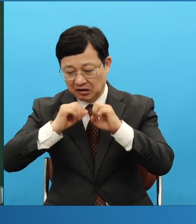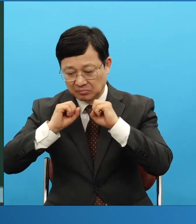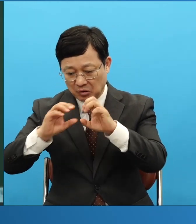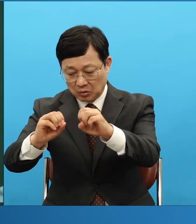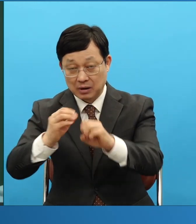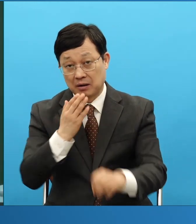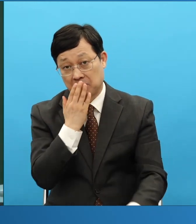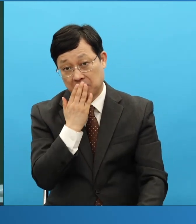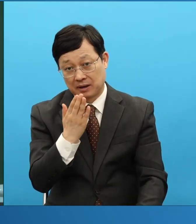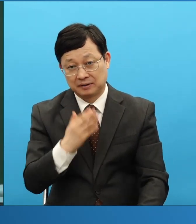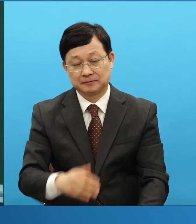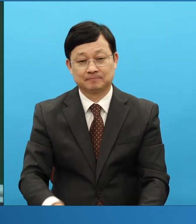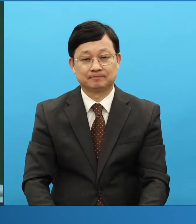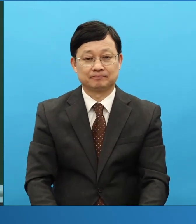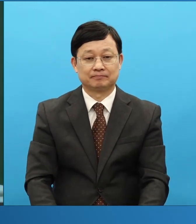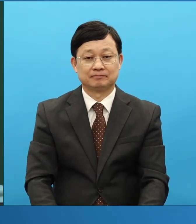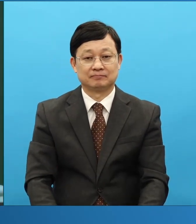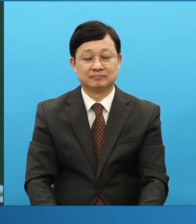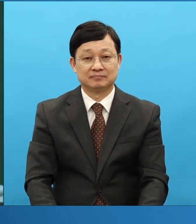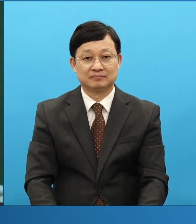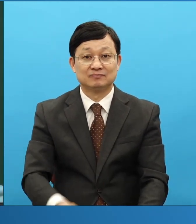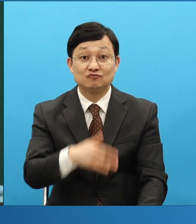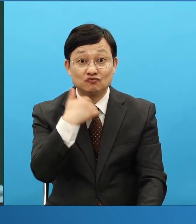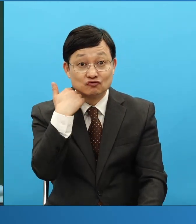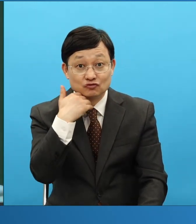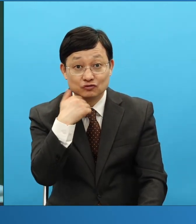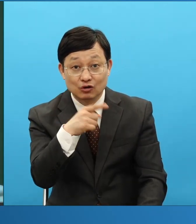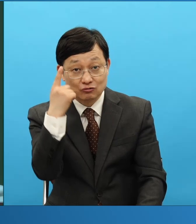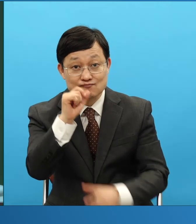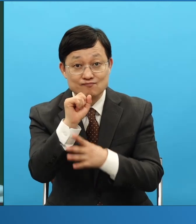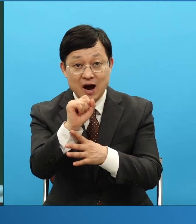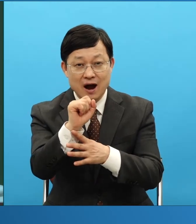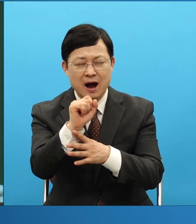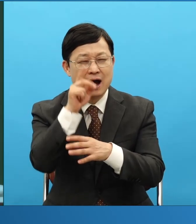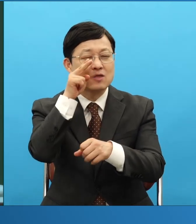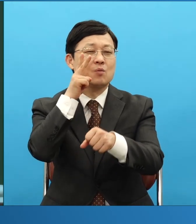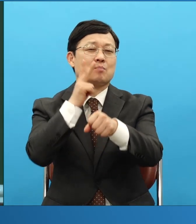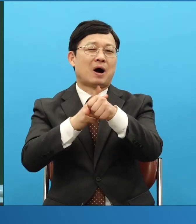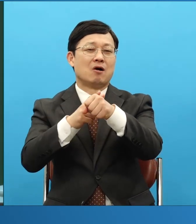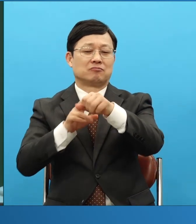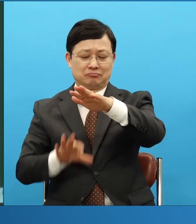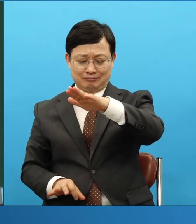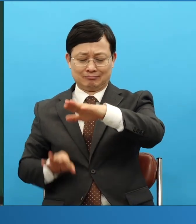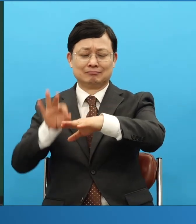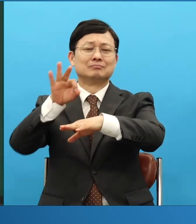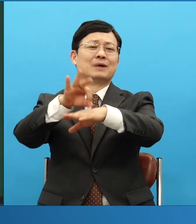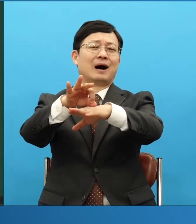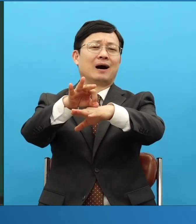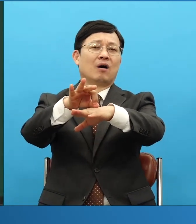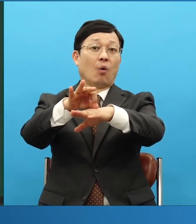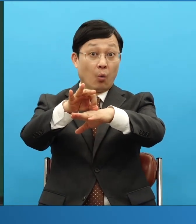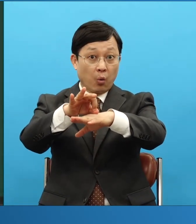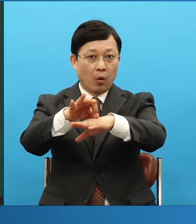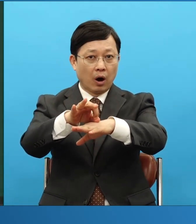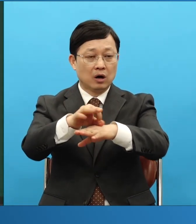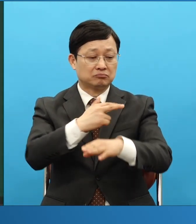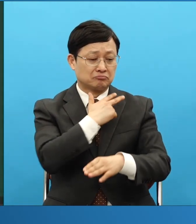이때 누가 나타났습니까 바울이 등장한 거에요 참 기가 찬 일이지 이게